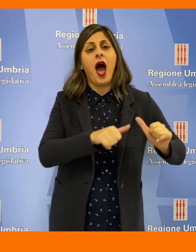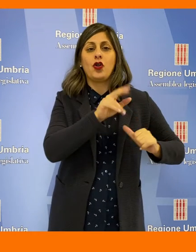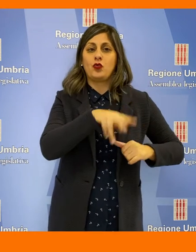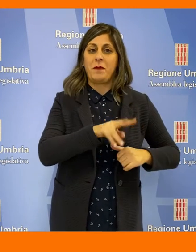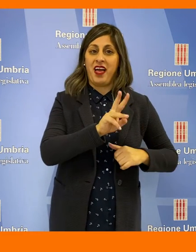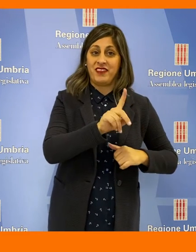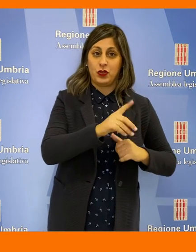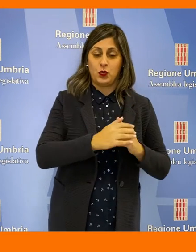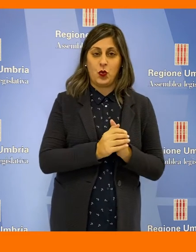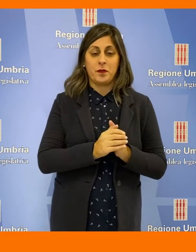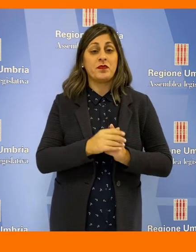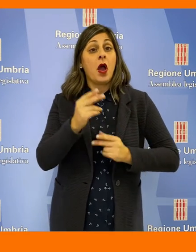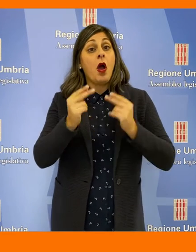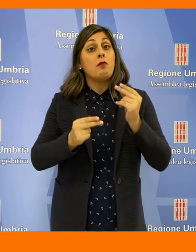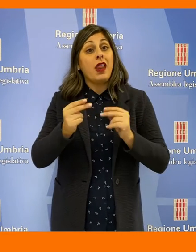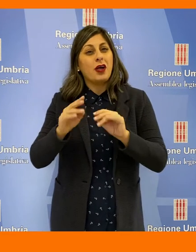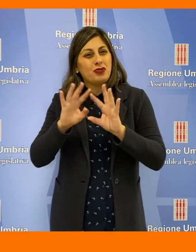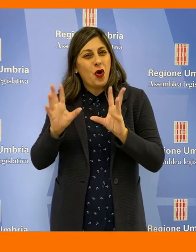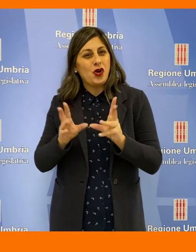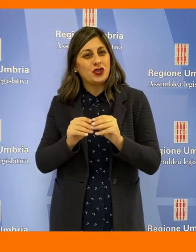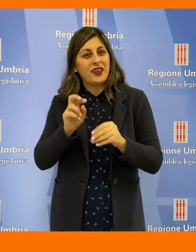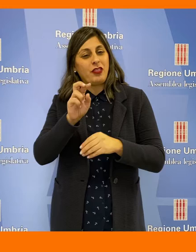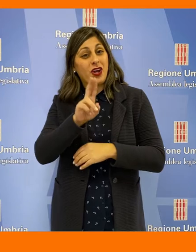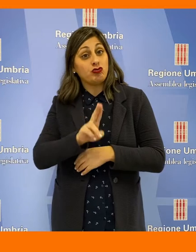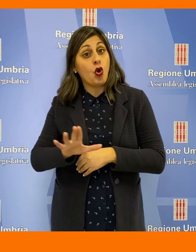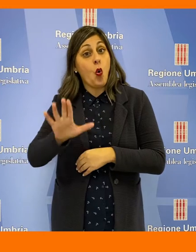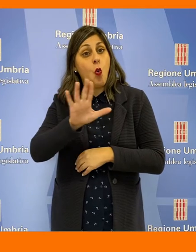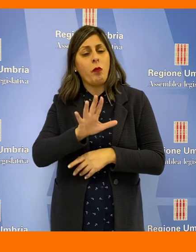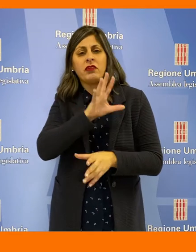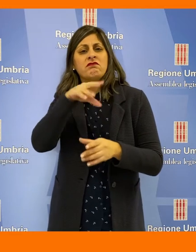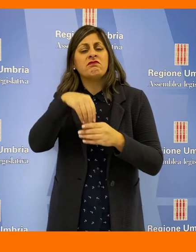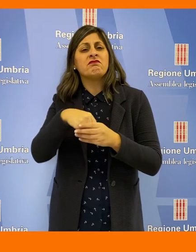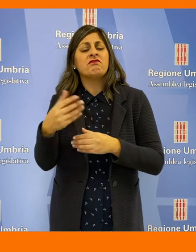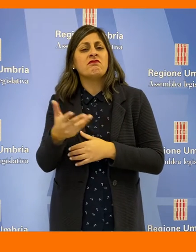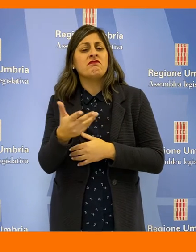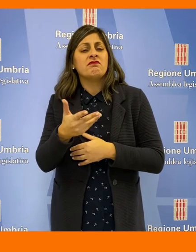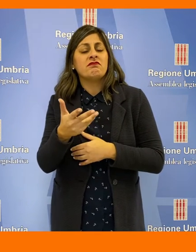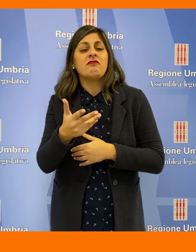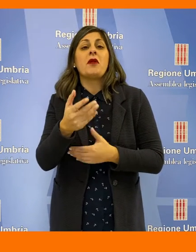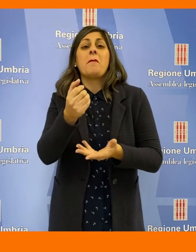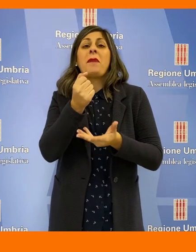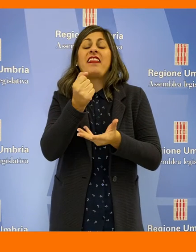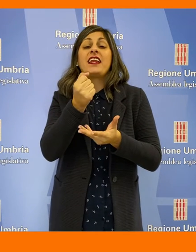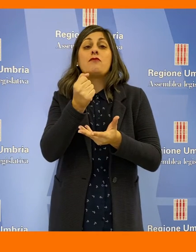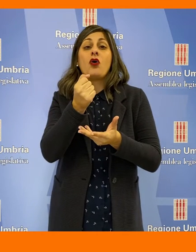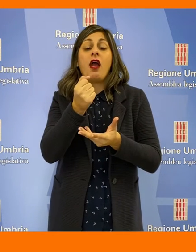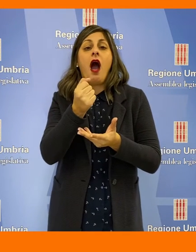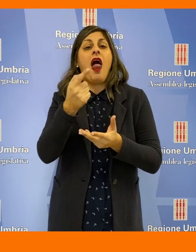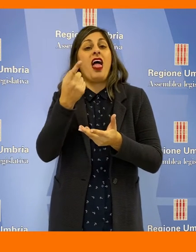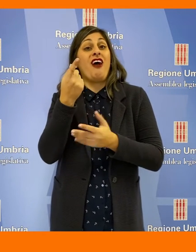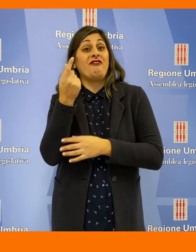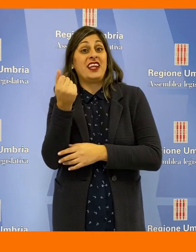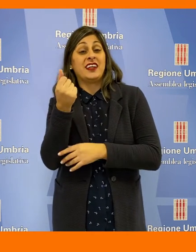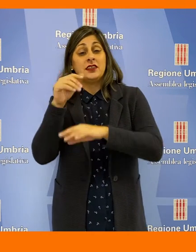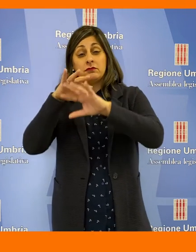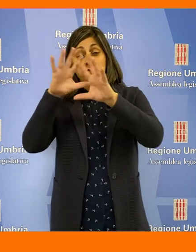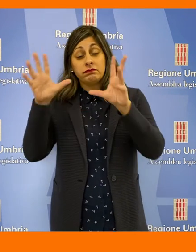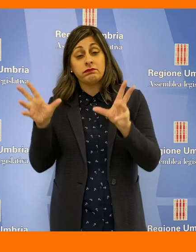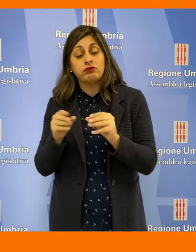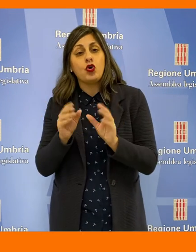civico regionale per il 2021. Il bilancio consolidato della Regione Umbria contiene le consistenze patrimoniali e